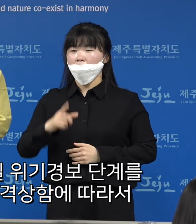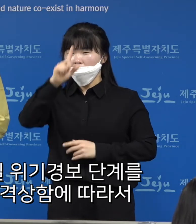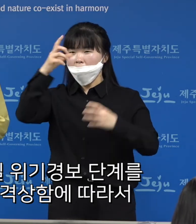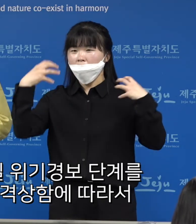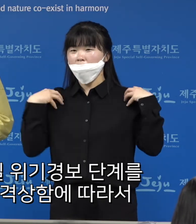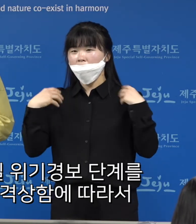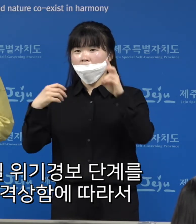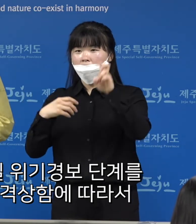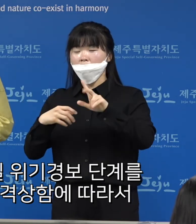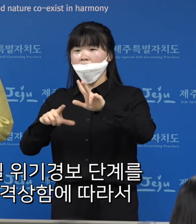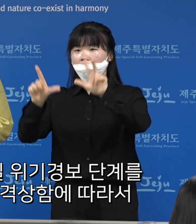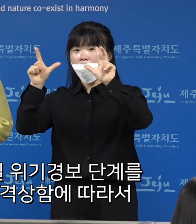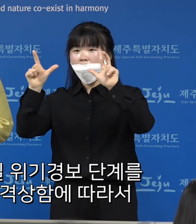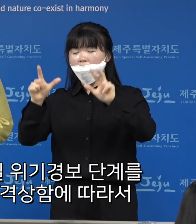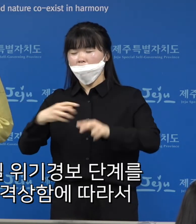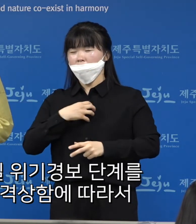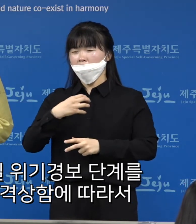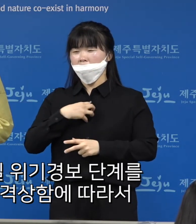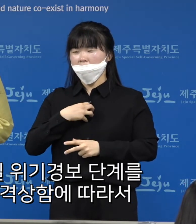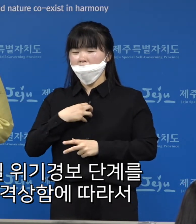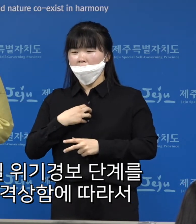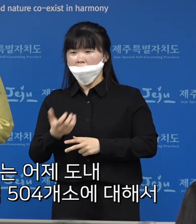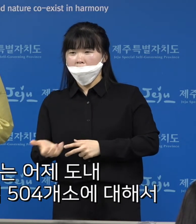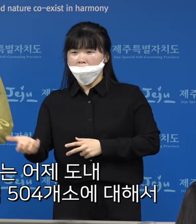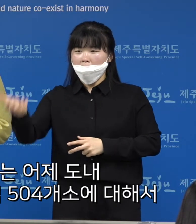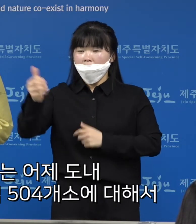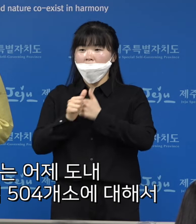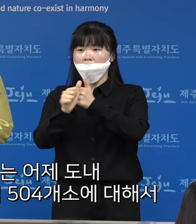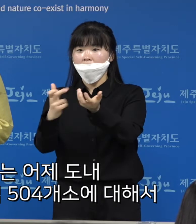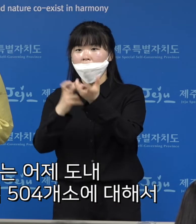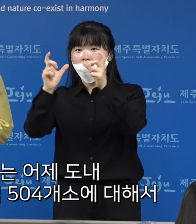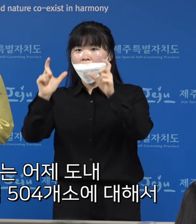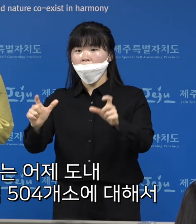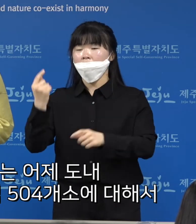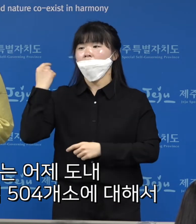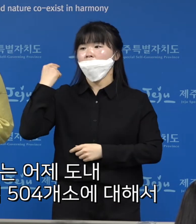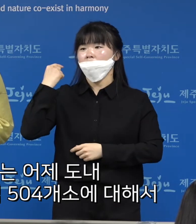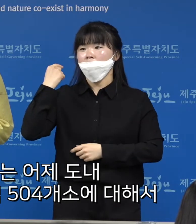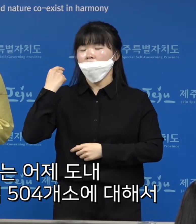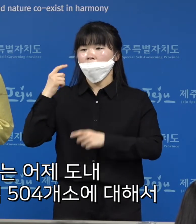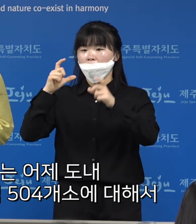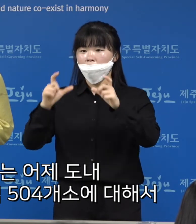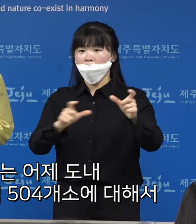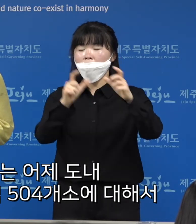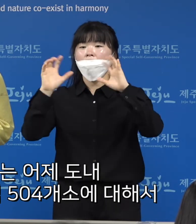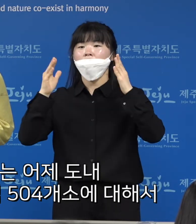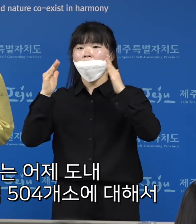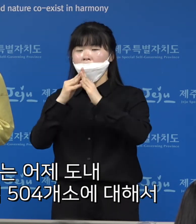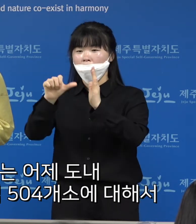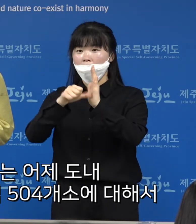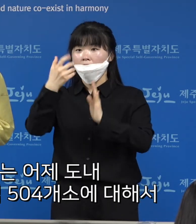24일 위기경보단계를 심각으로 격상함에 따라서 제주도는 어제 도내 모든 어린이집